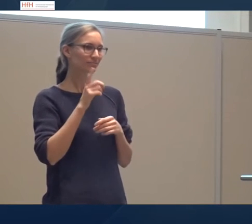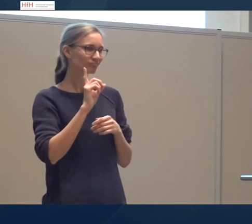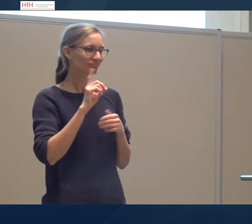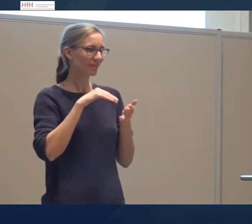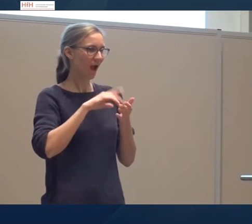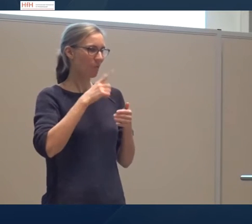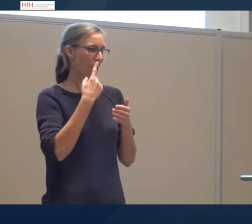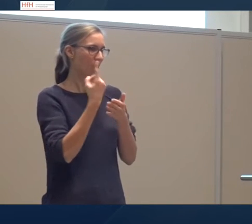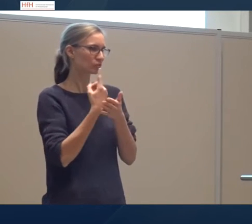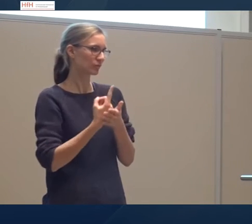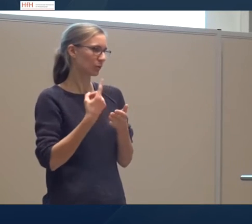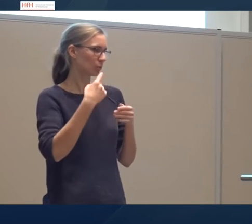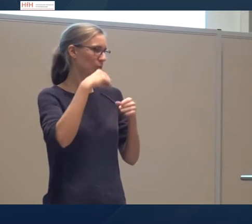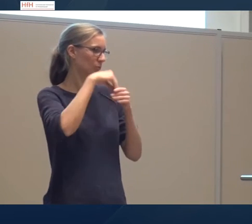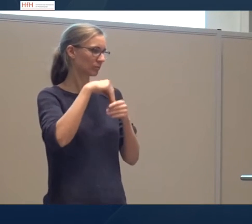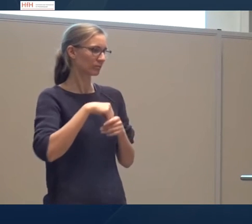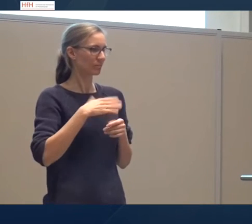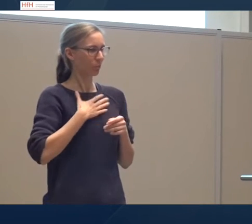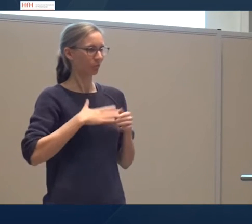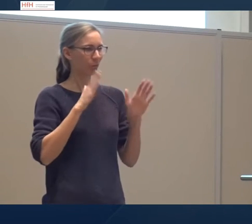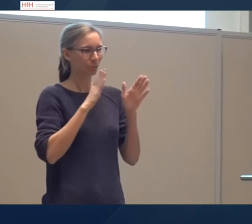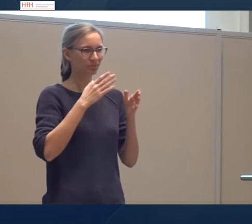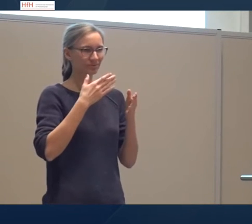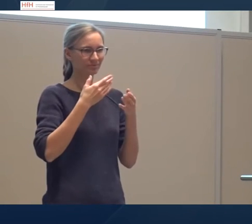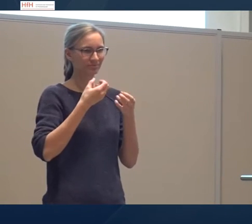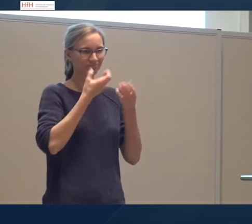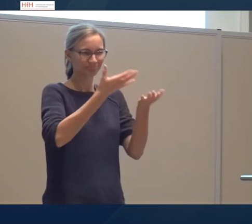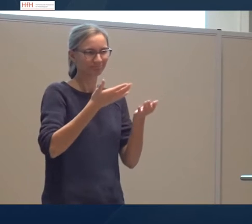Herausforderungen in dieser Phase waren,